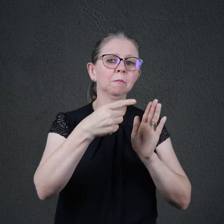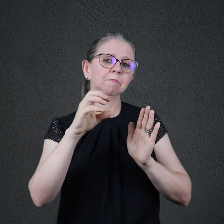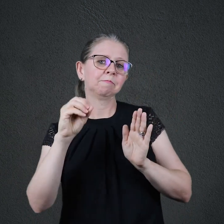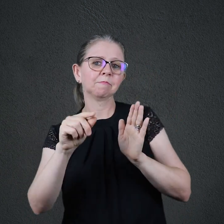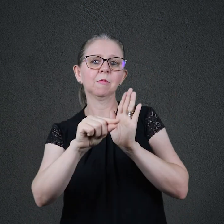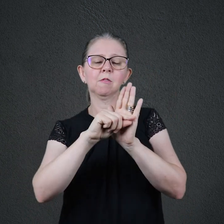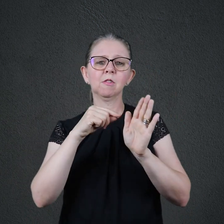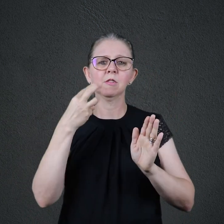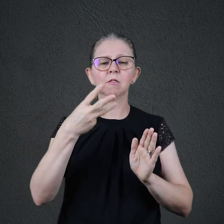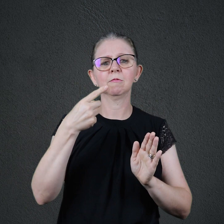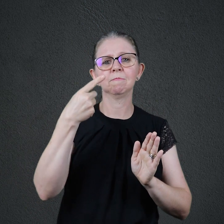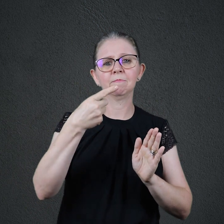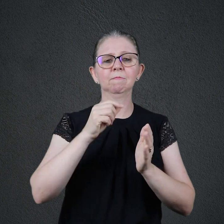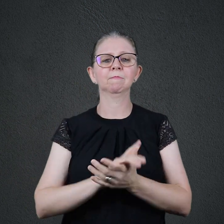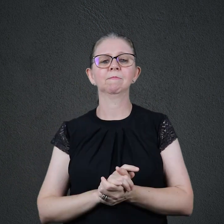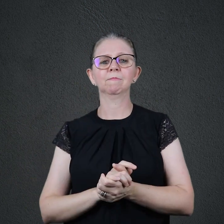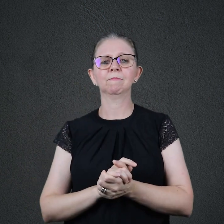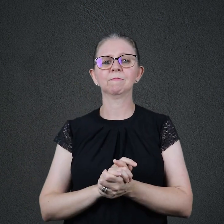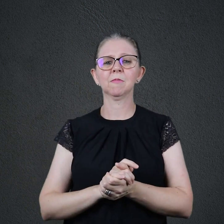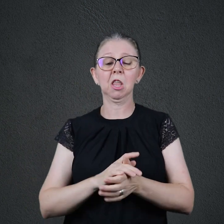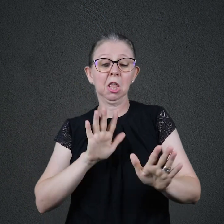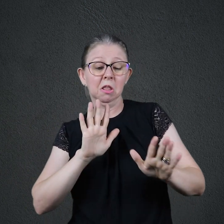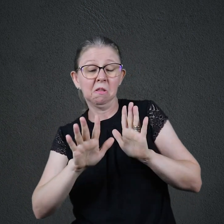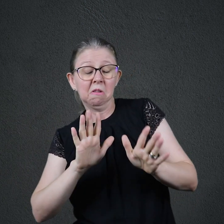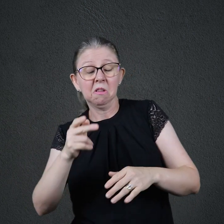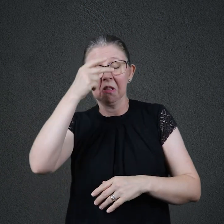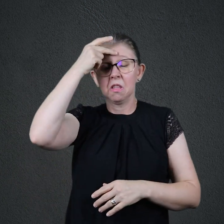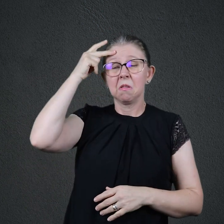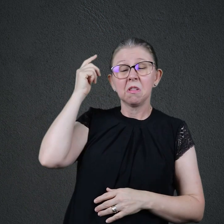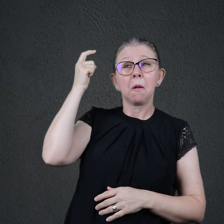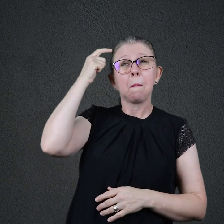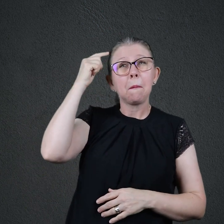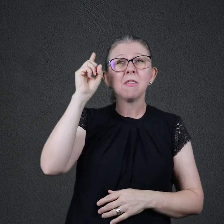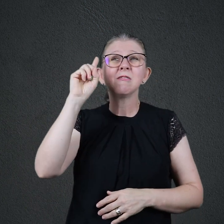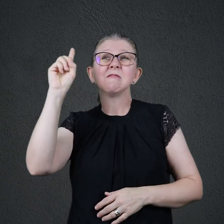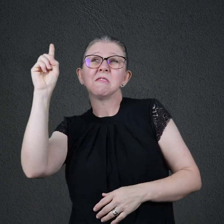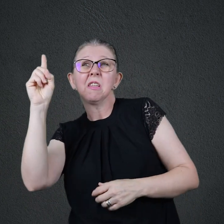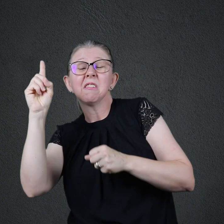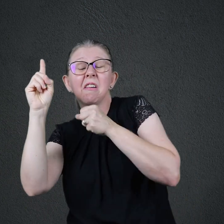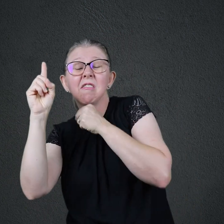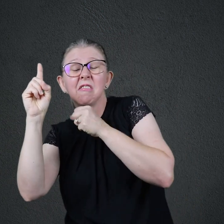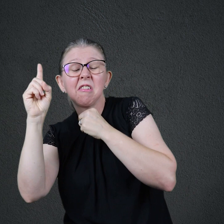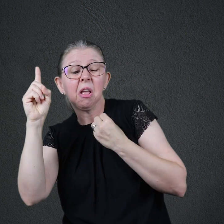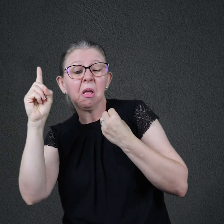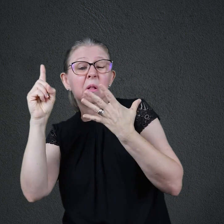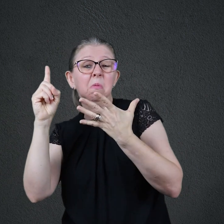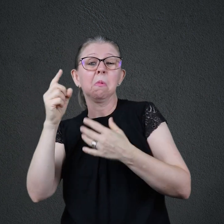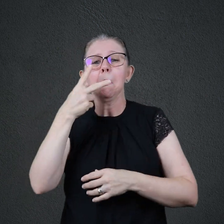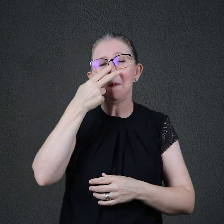Para muitos, Deus é um velho bonzinho, tolerante e inofensivo, tipo Papai Noel. Alguém que não deveria